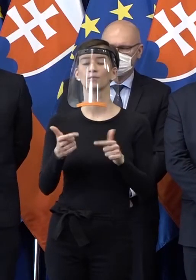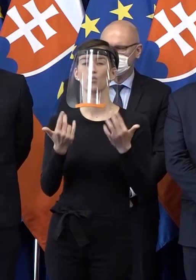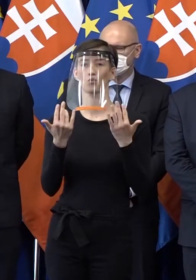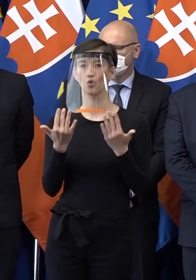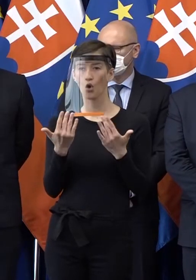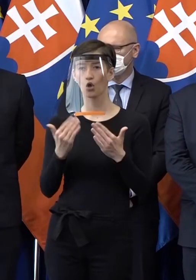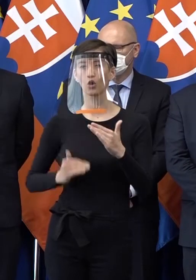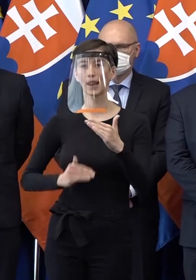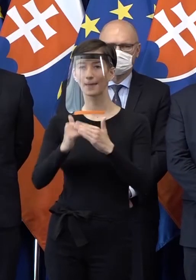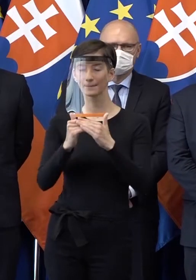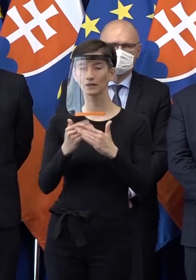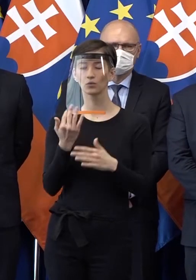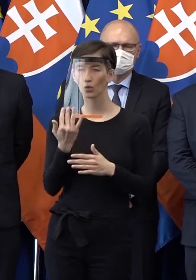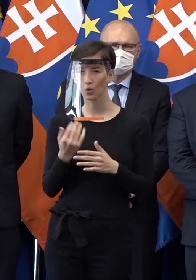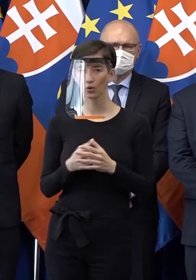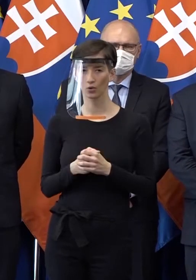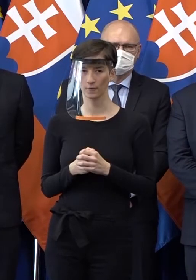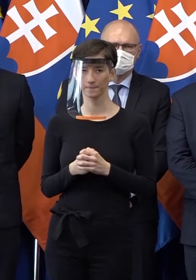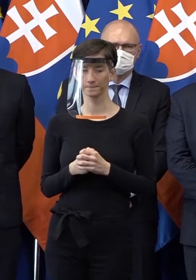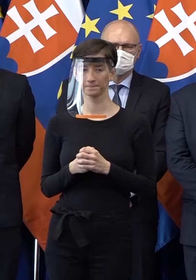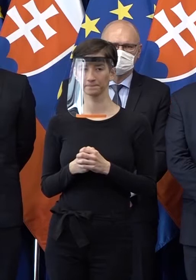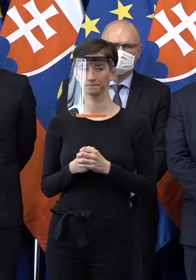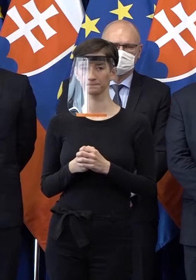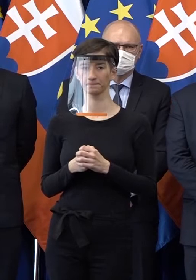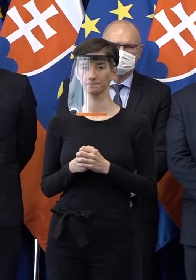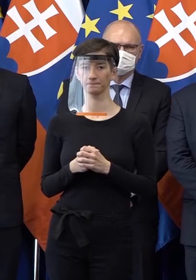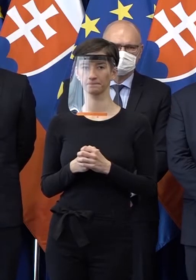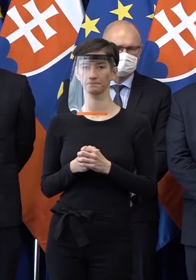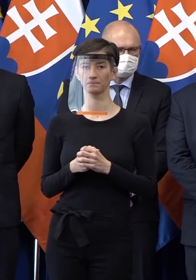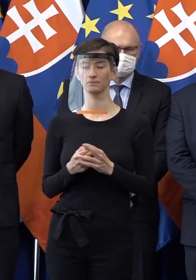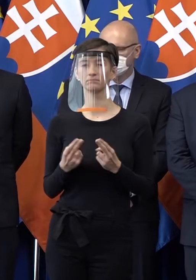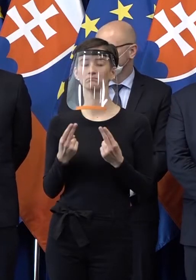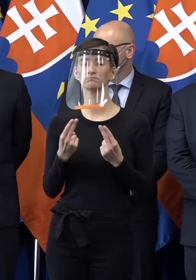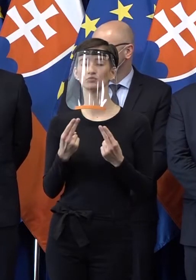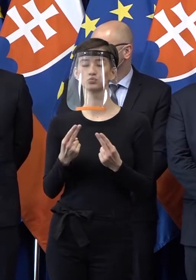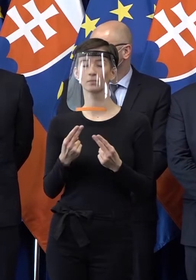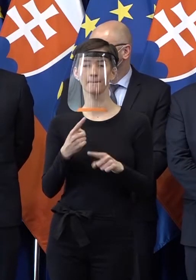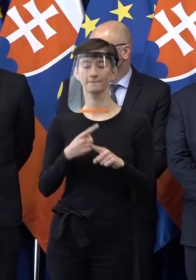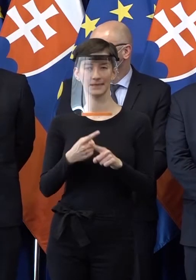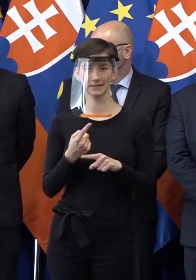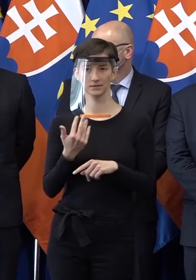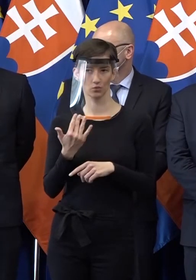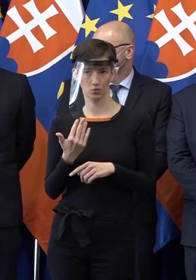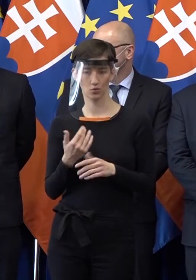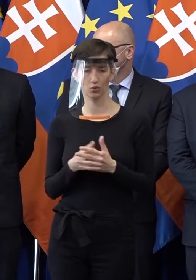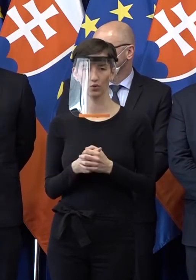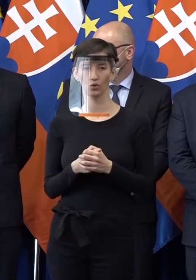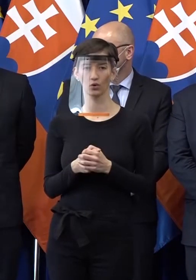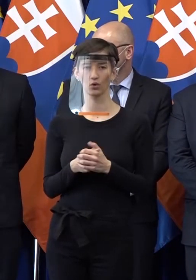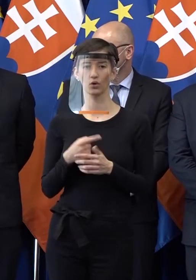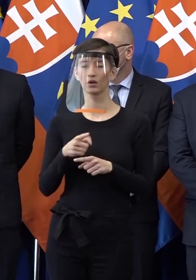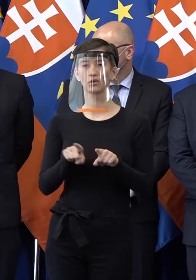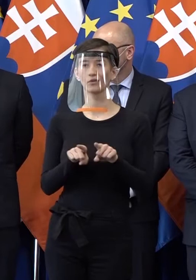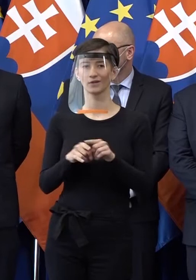prípadne, kde nás pustia naše možnosti, do akej šírky vieme ísť finančne. A prípadne ideme teda aj do veľkonočných